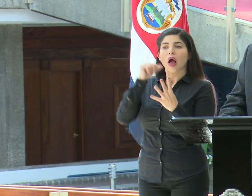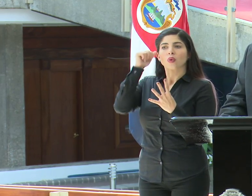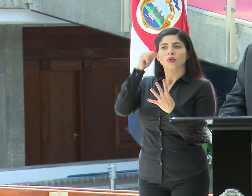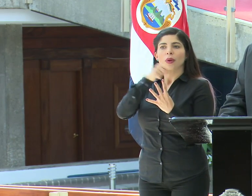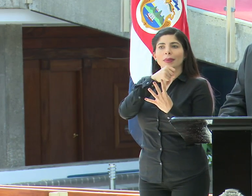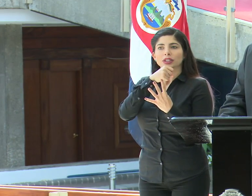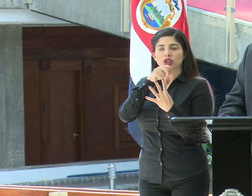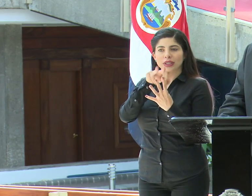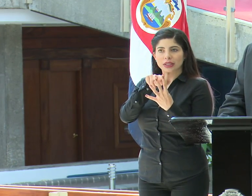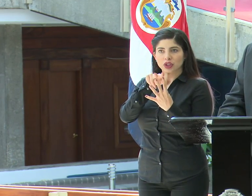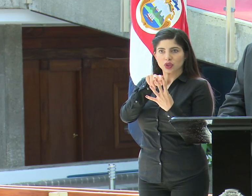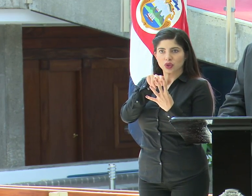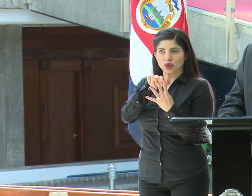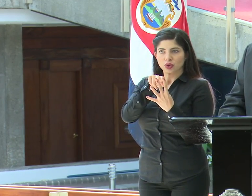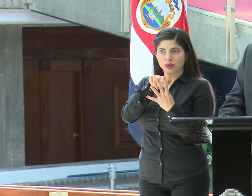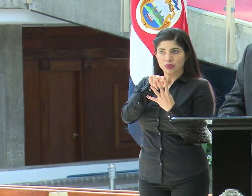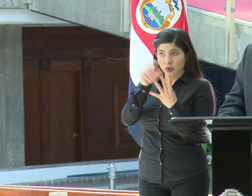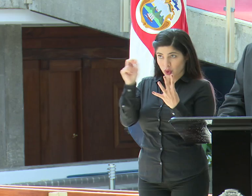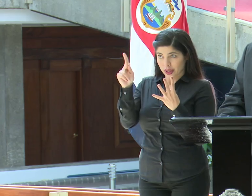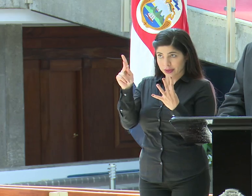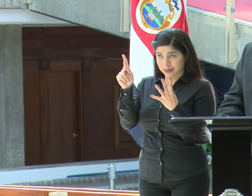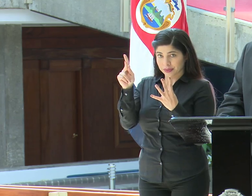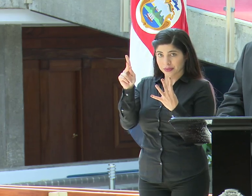adultos mayores. ¿Ok?